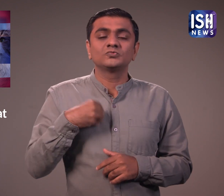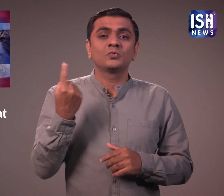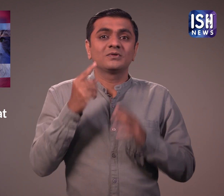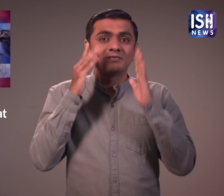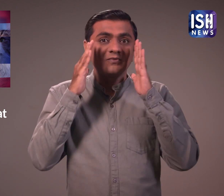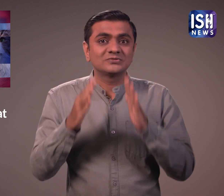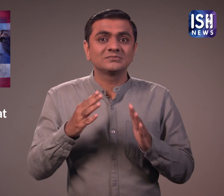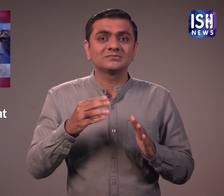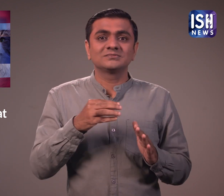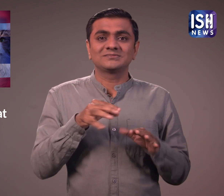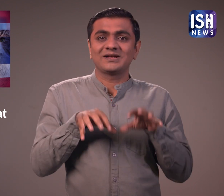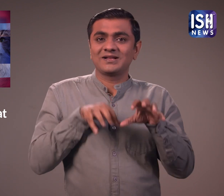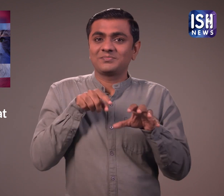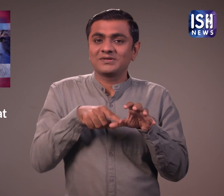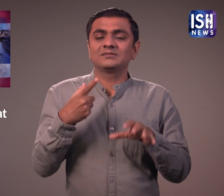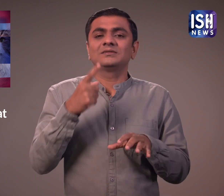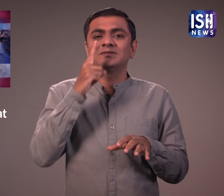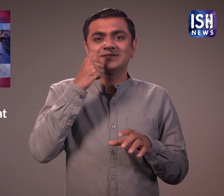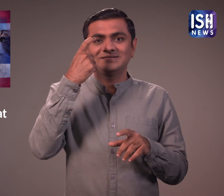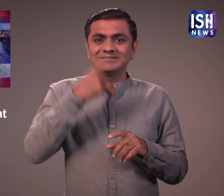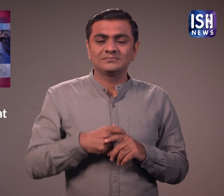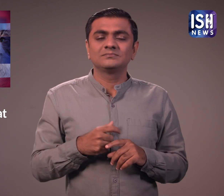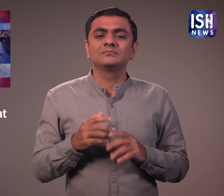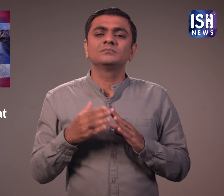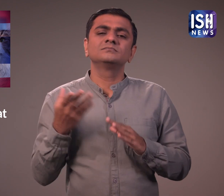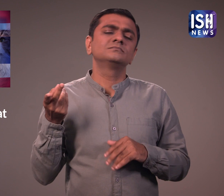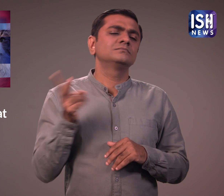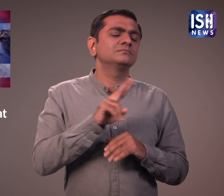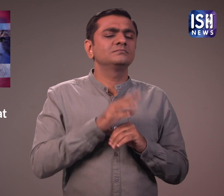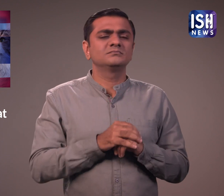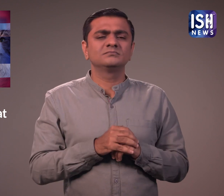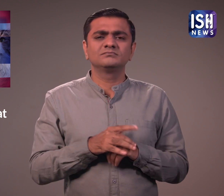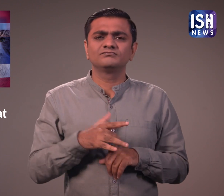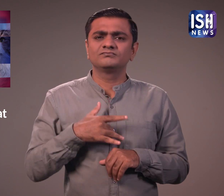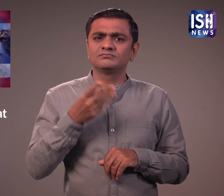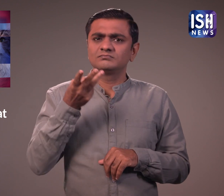तीन-चार दिन बाद डॉक्टर को भुखार, खासी और सर्दी का अनुभव